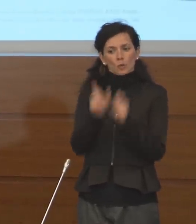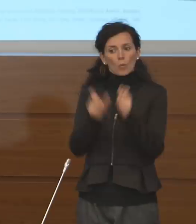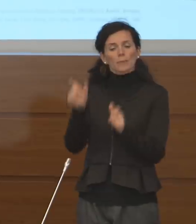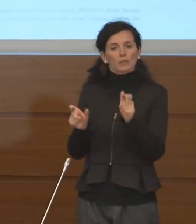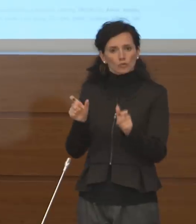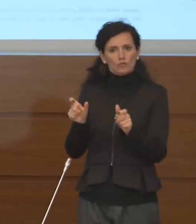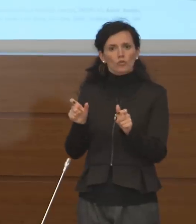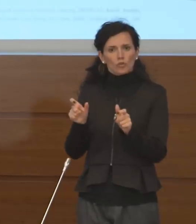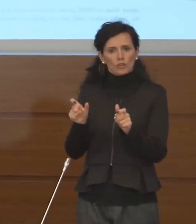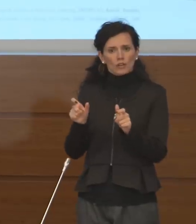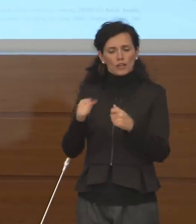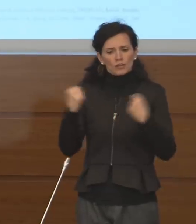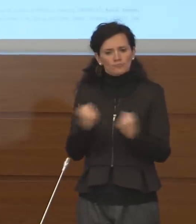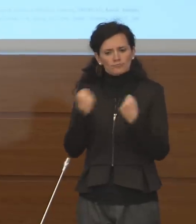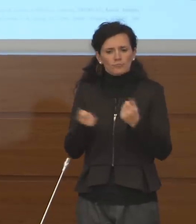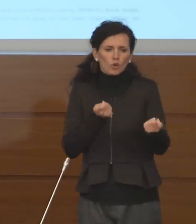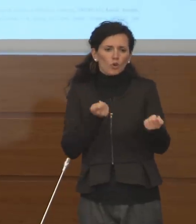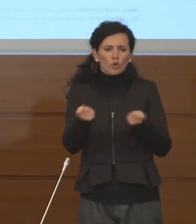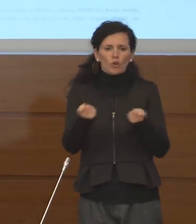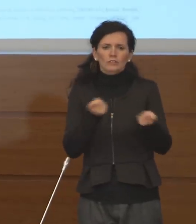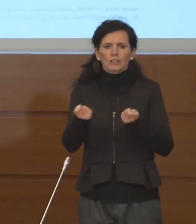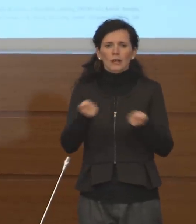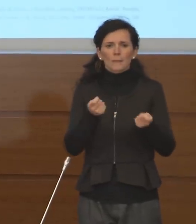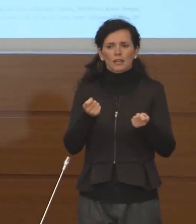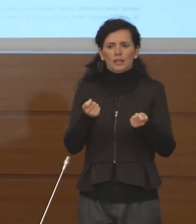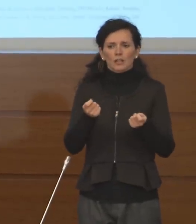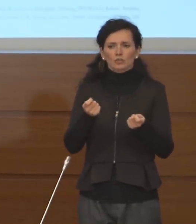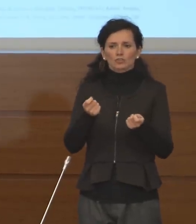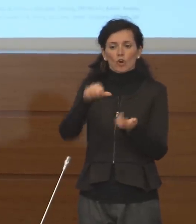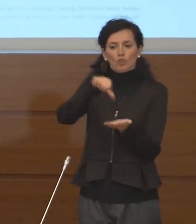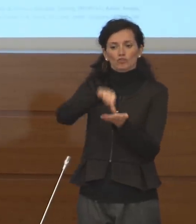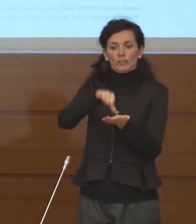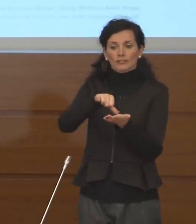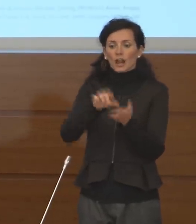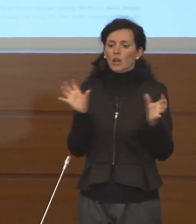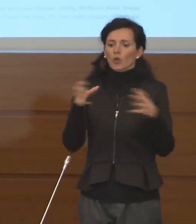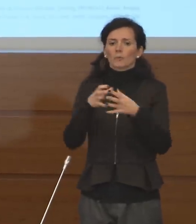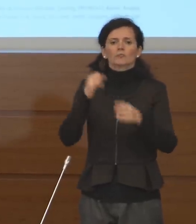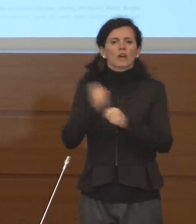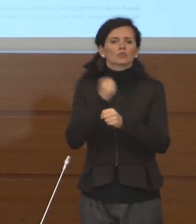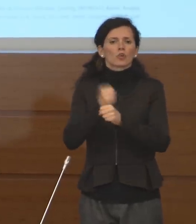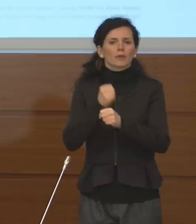per le attività di coordinamento a livello centrale del Comitato Operativo.